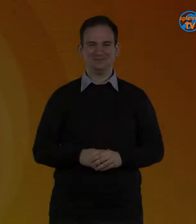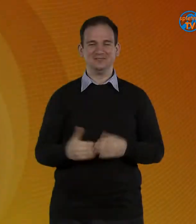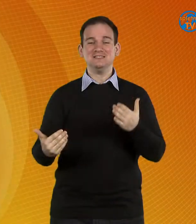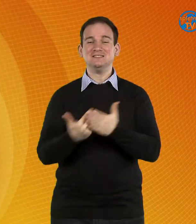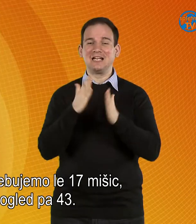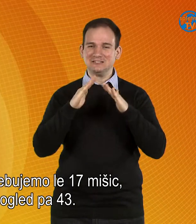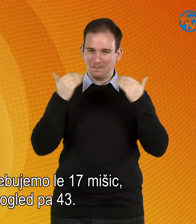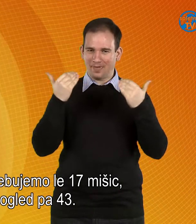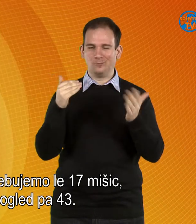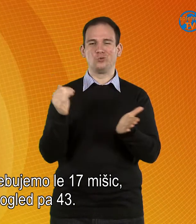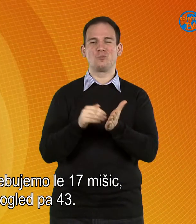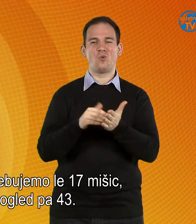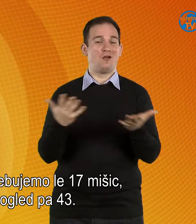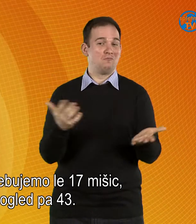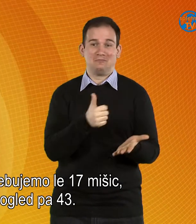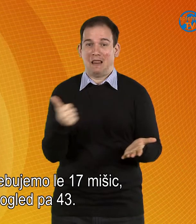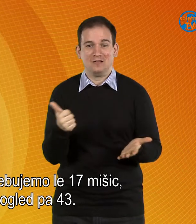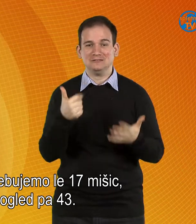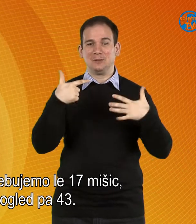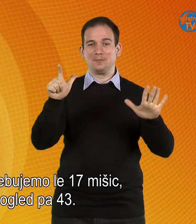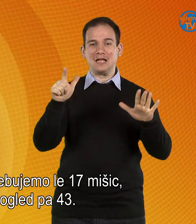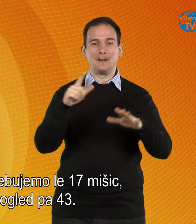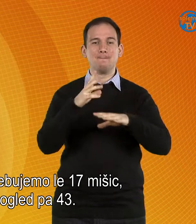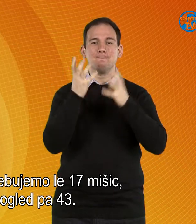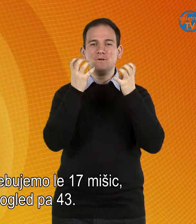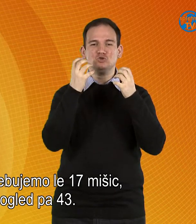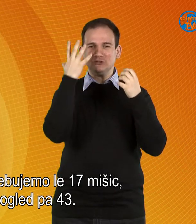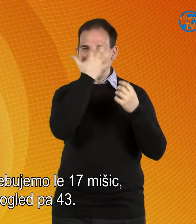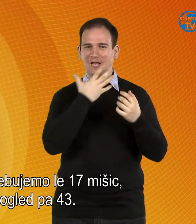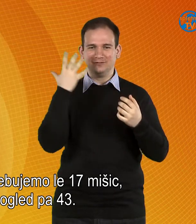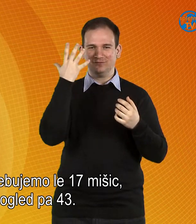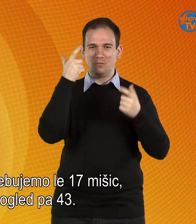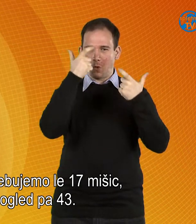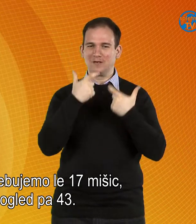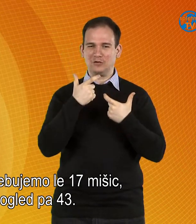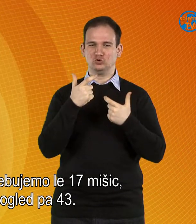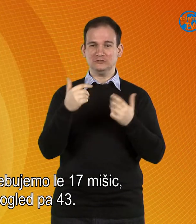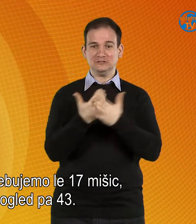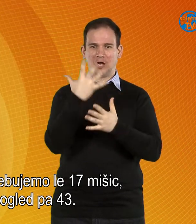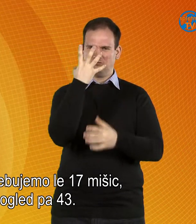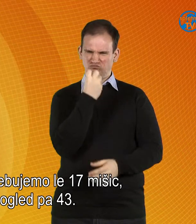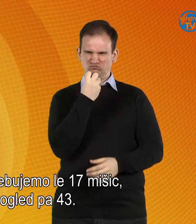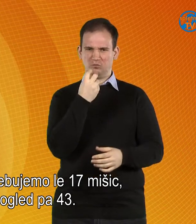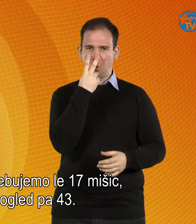Za nasmeh potrebujemo le sedemnajst mišic, za mrk pogled pa tri in štirideset.